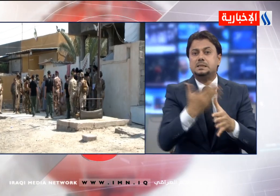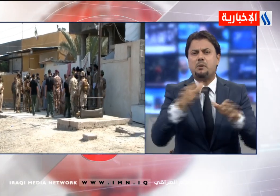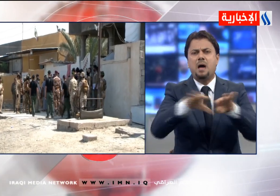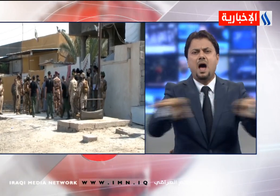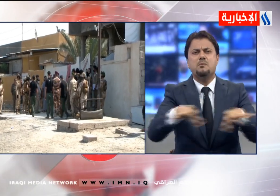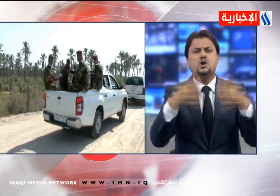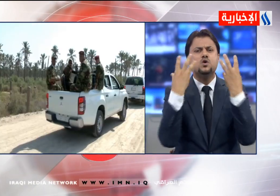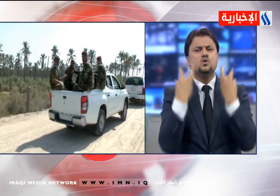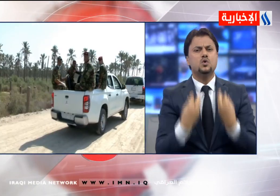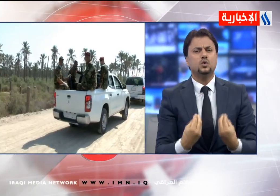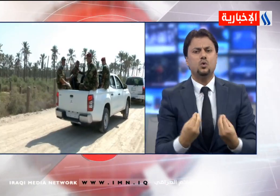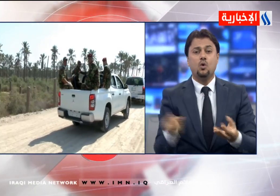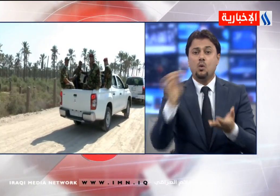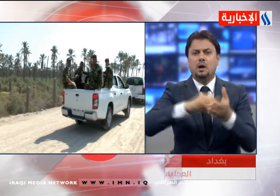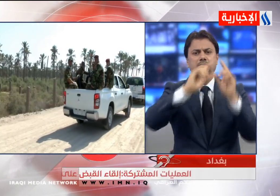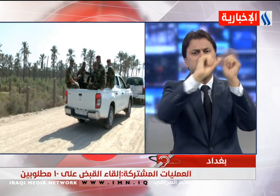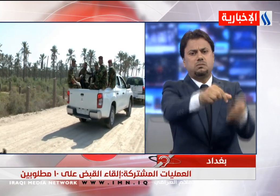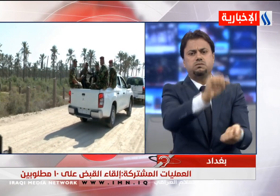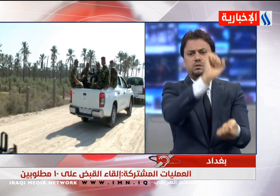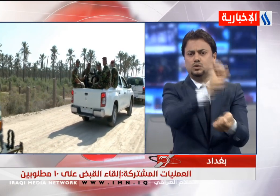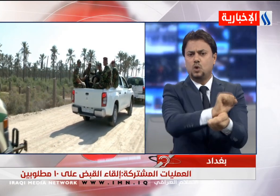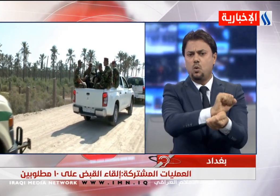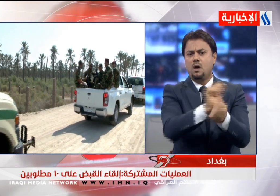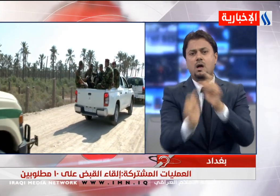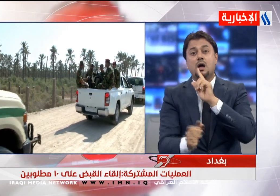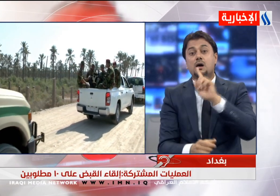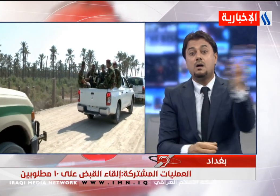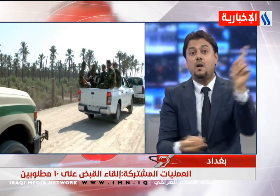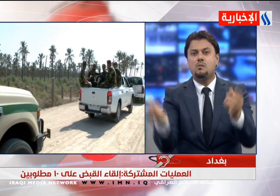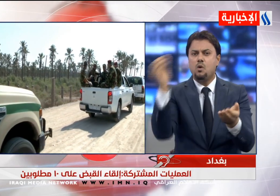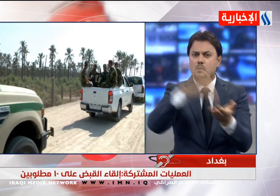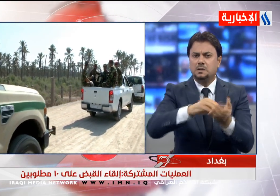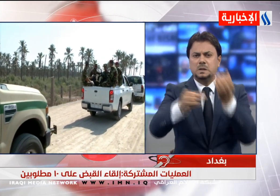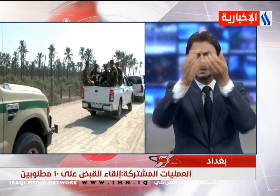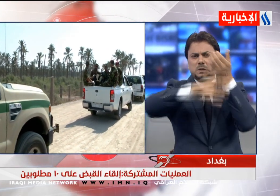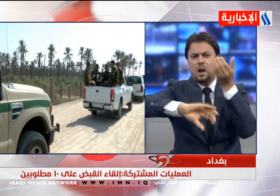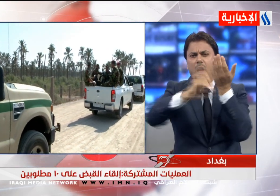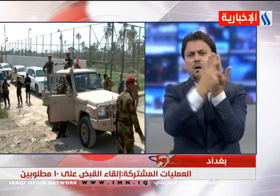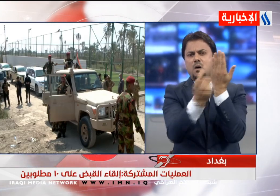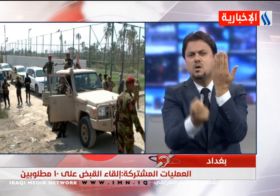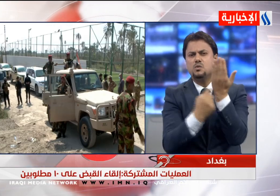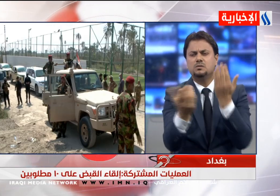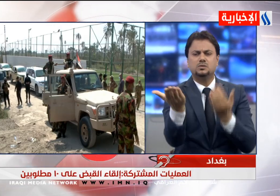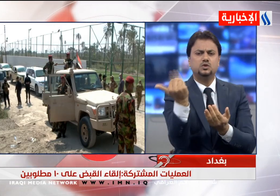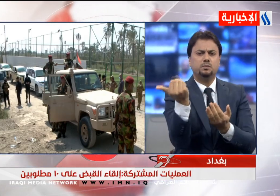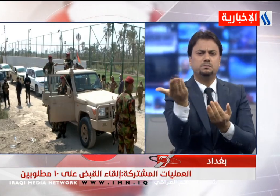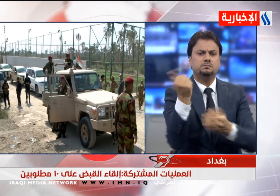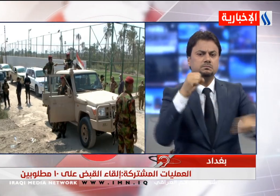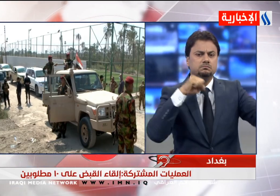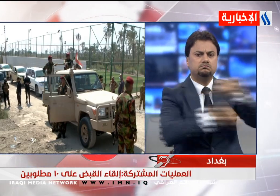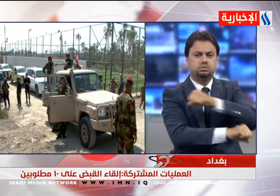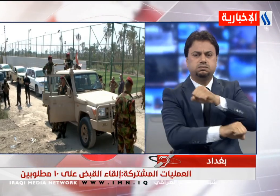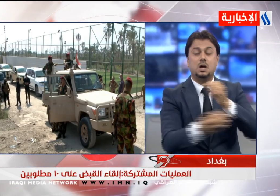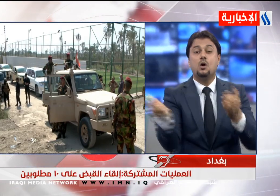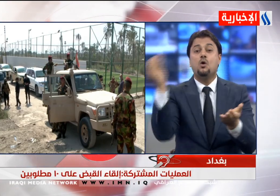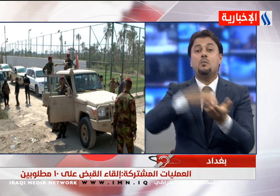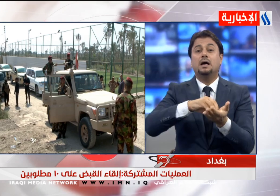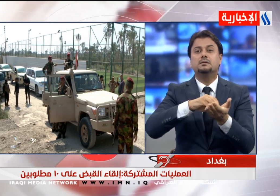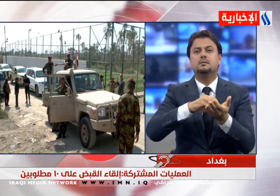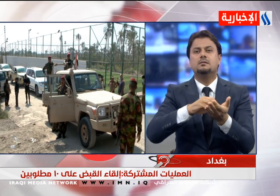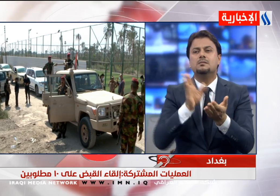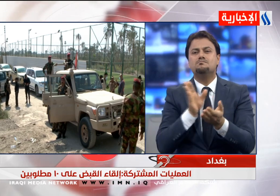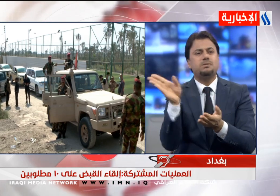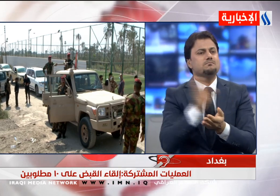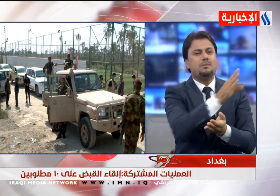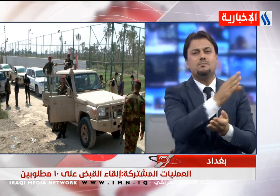والاستقرار والقاء القبض على المطلوبين ونزع الأسلحة غير المنخصة وكانت العمليات على محورين